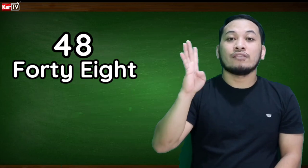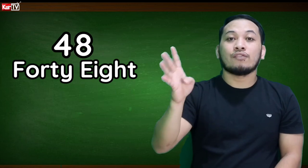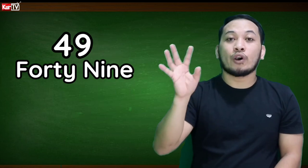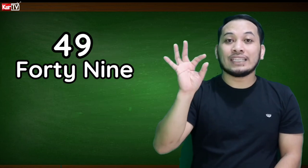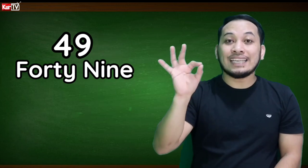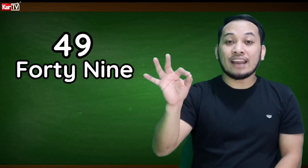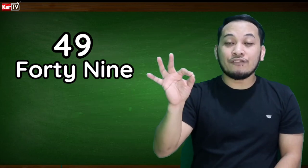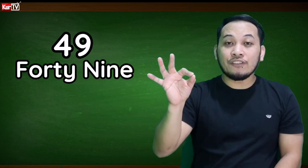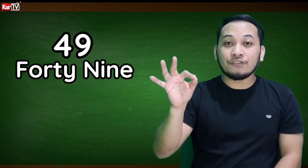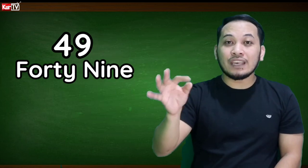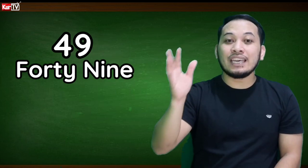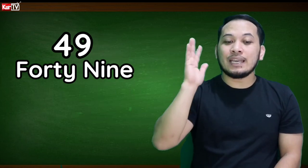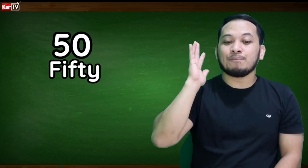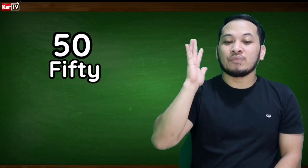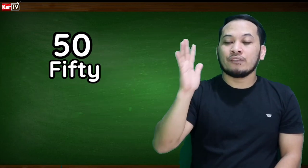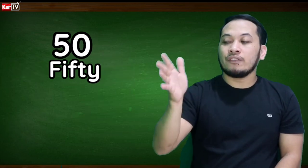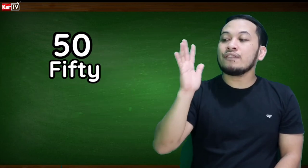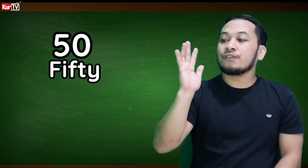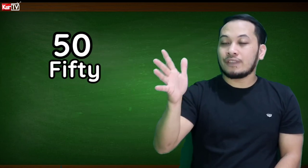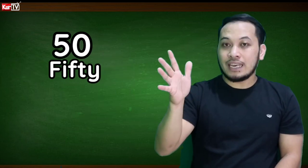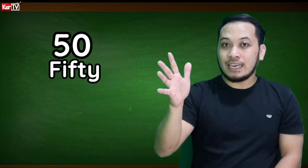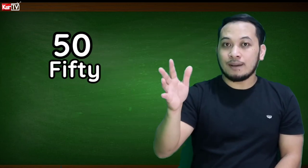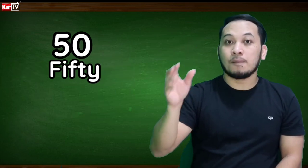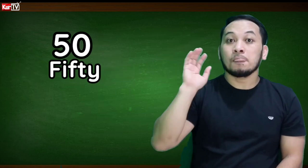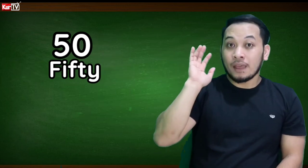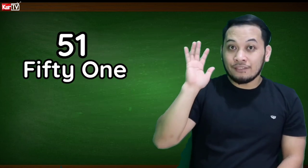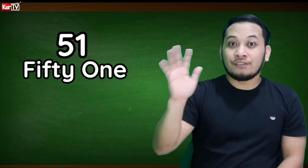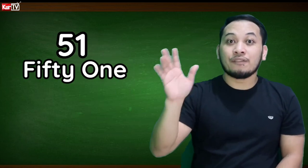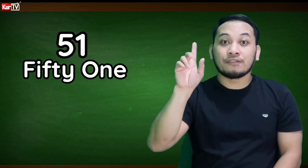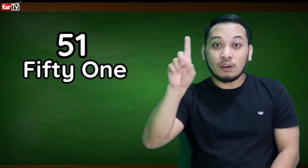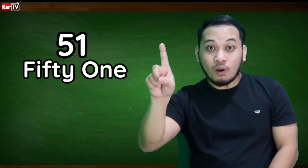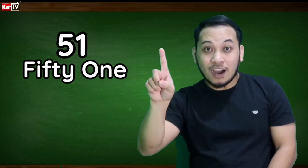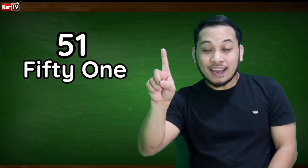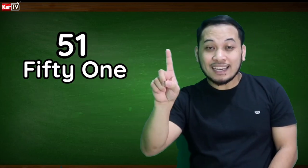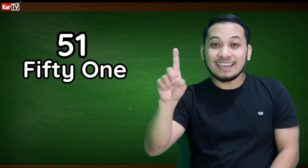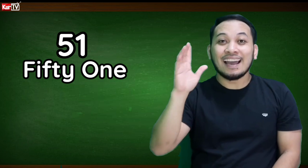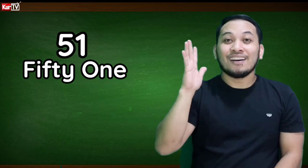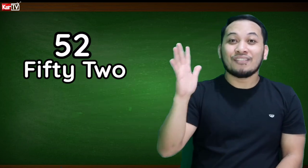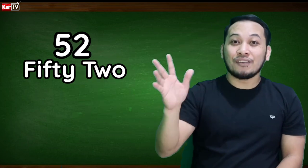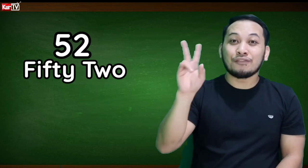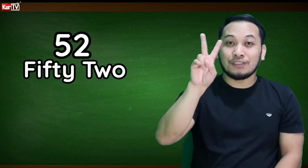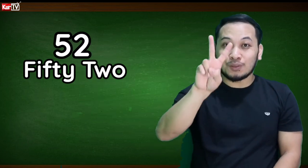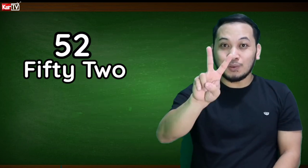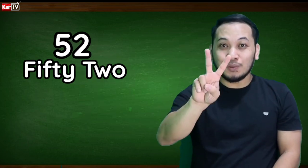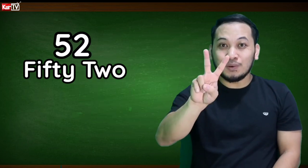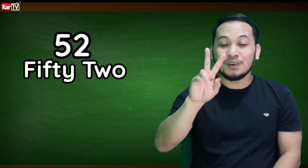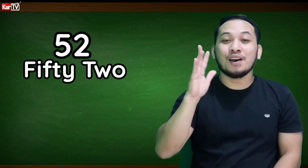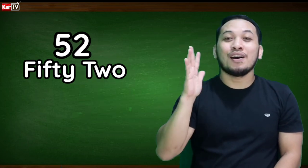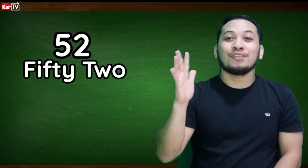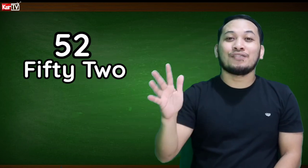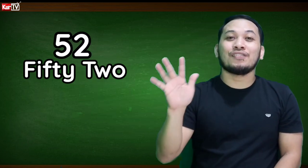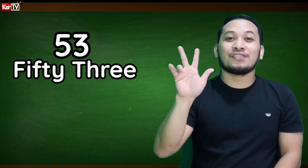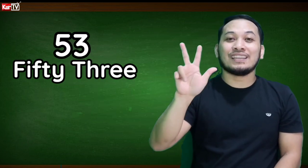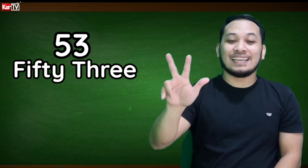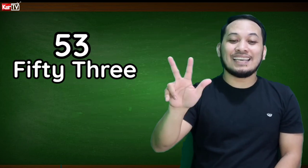49, 50. 51, 52, 53,